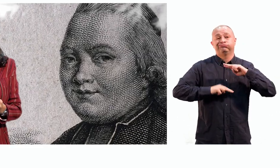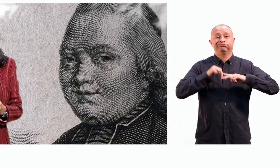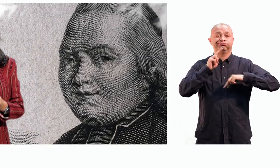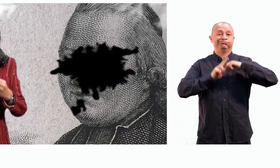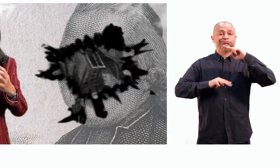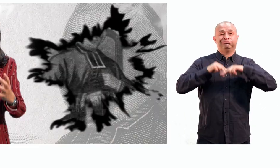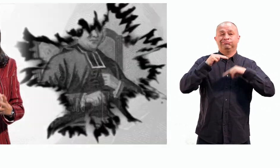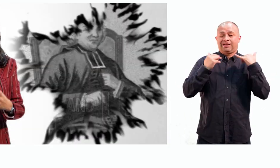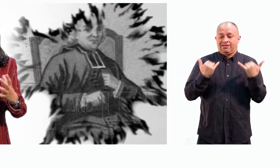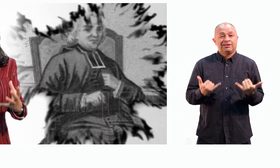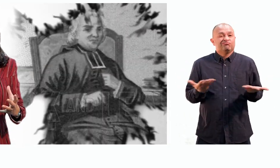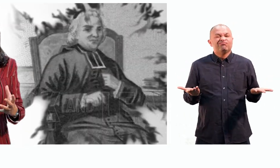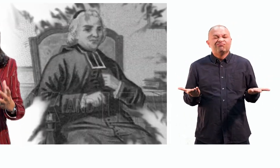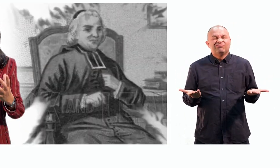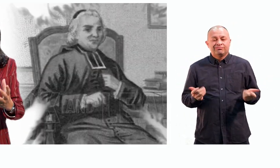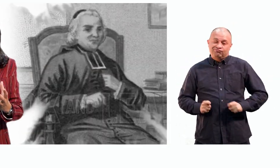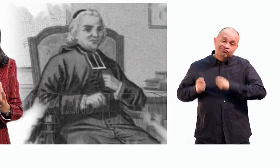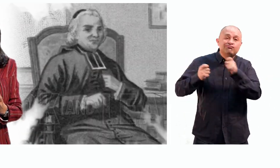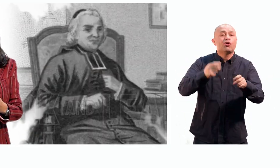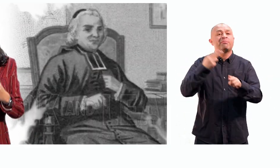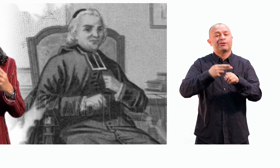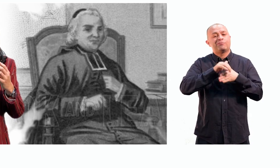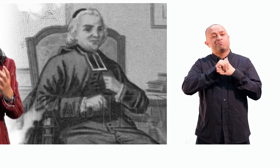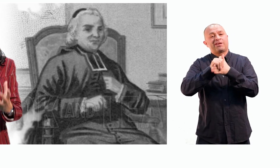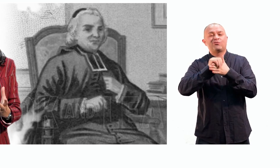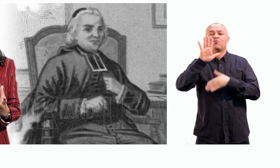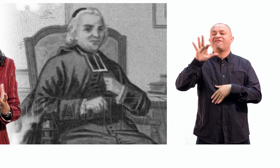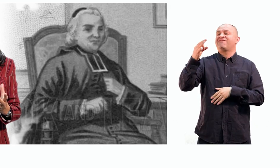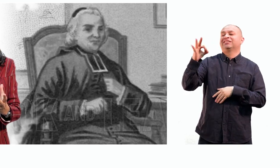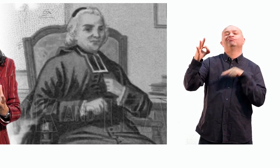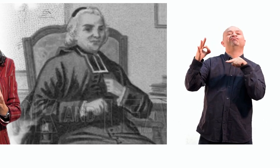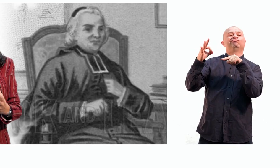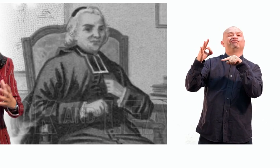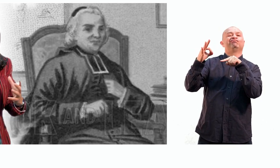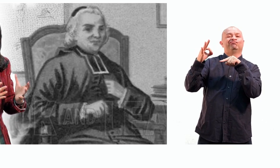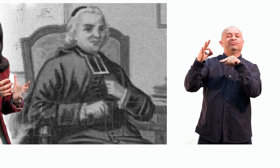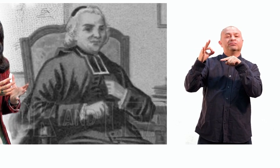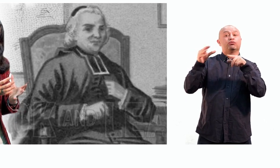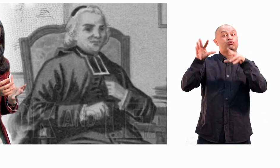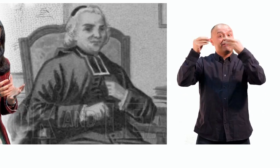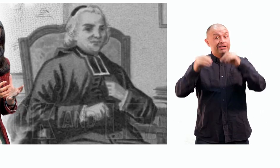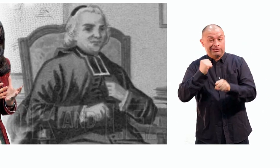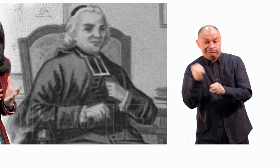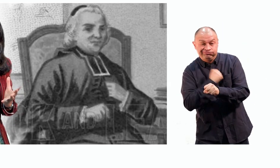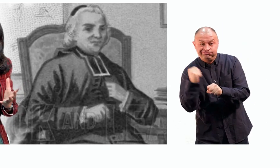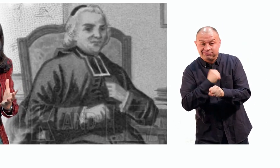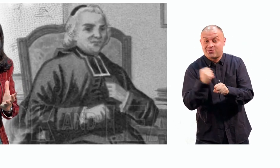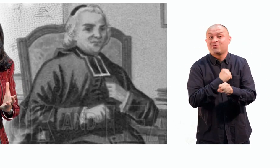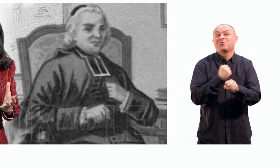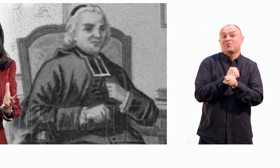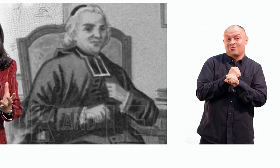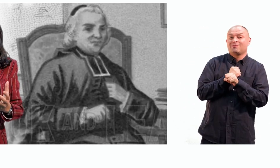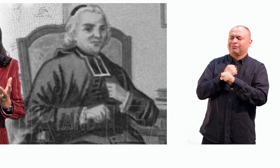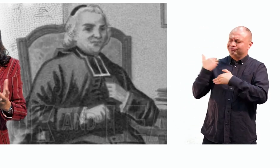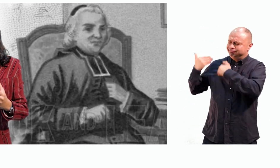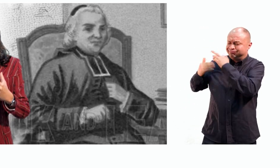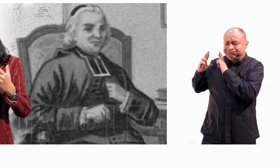para empezar a construir lo que hoy conocemos como ese método francés y lo que ha generado toda esa línea de trabajo en términos del